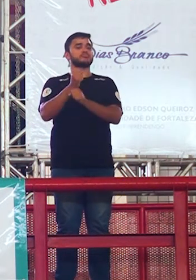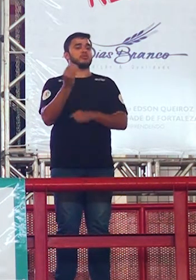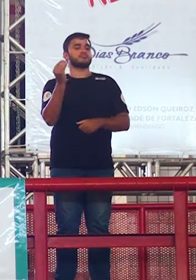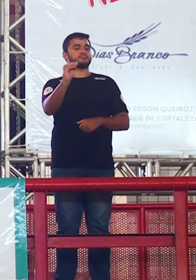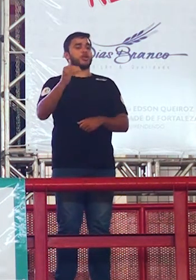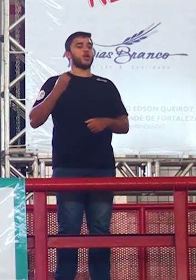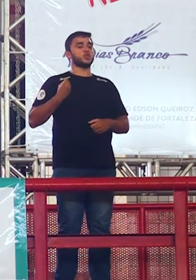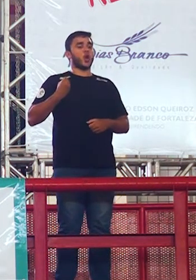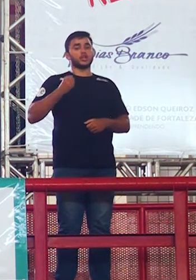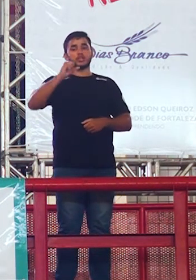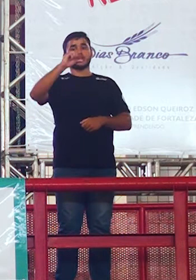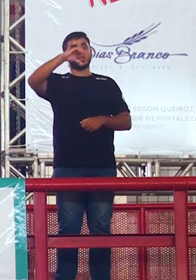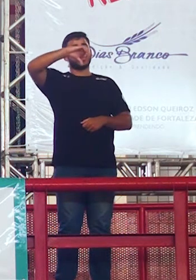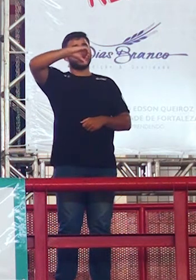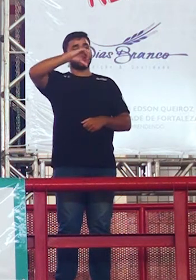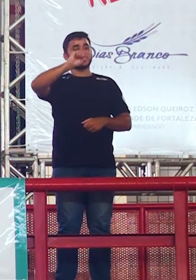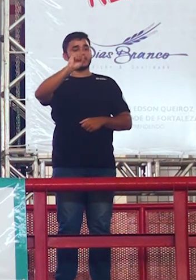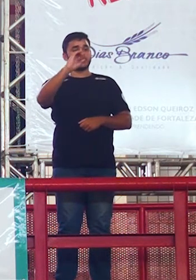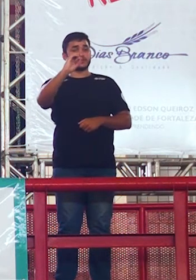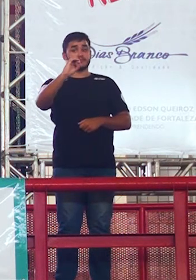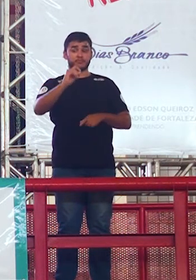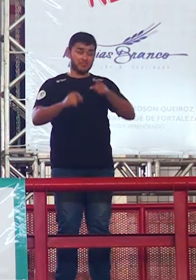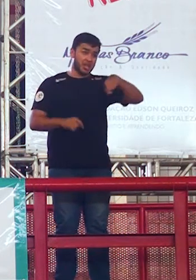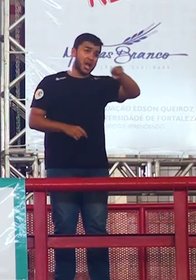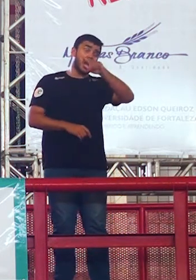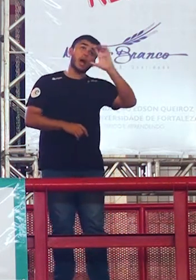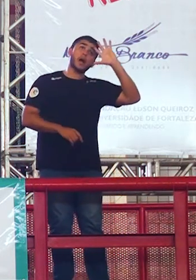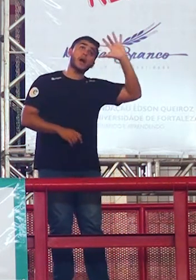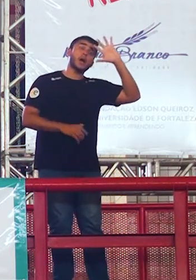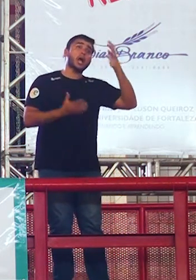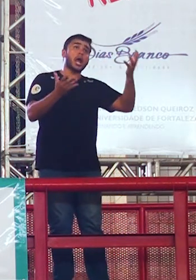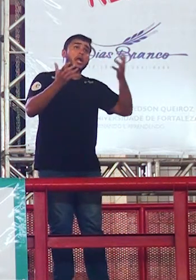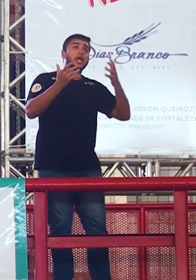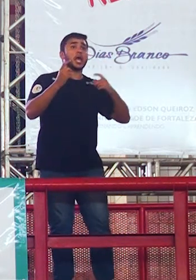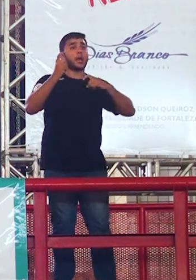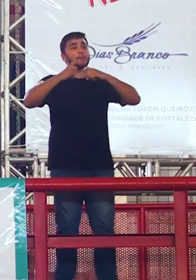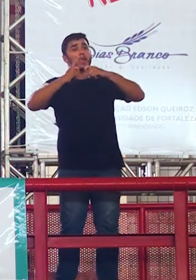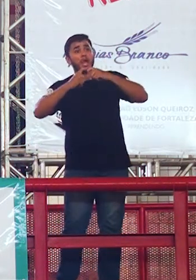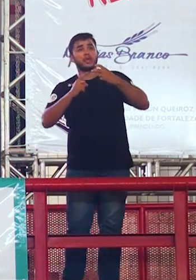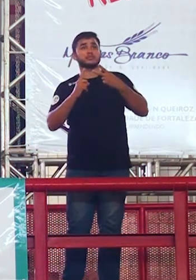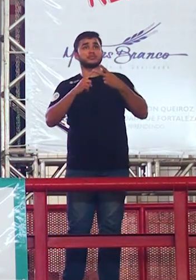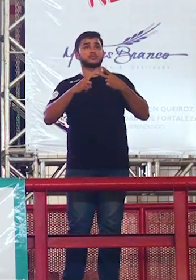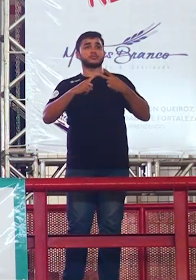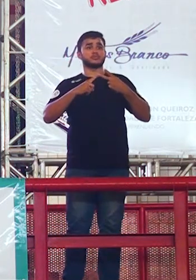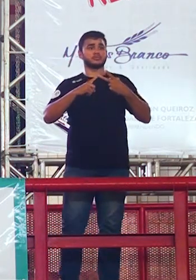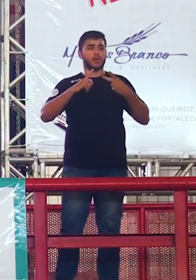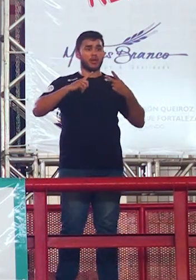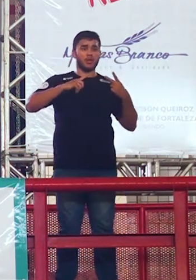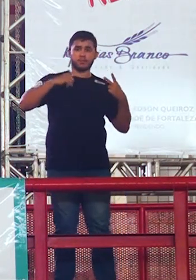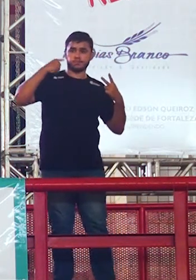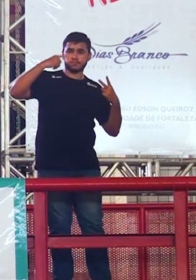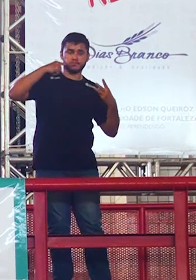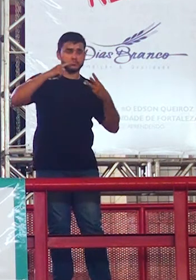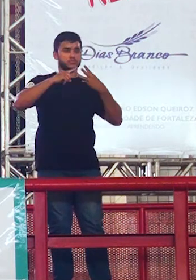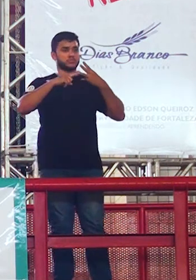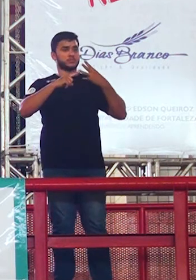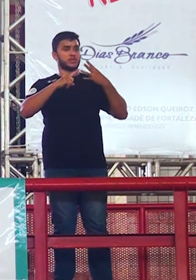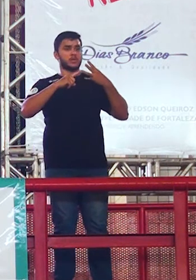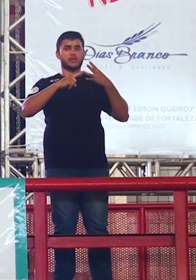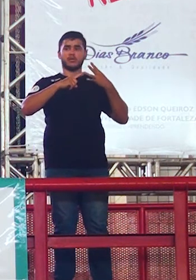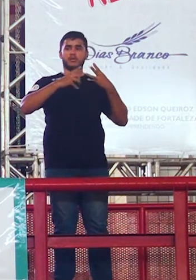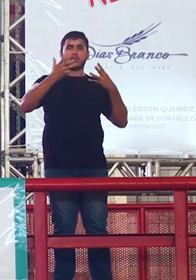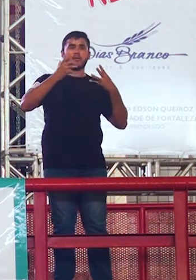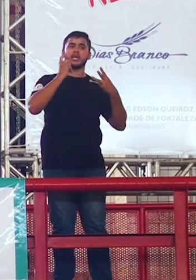professor eu quero medicina eu quero odontologia eu quero direito são os cursos do nível mais alto